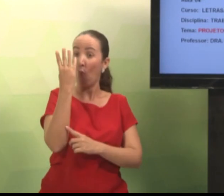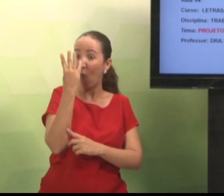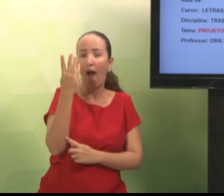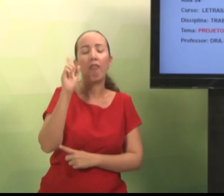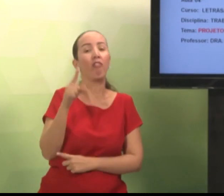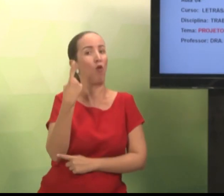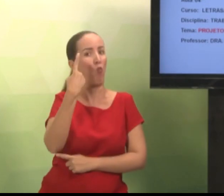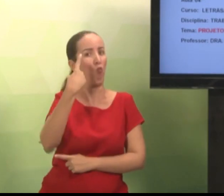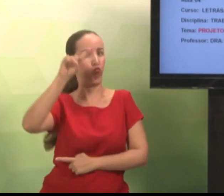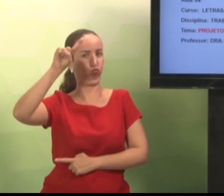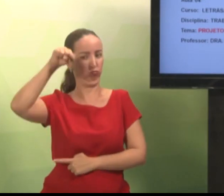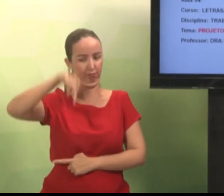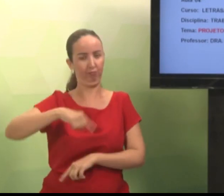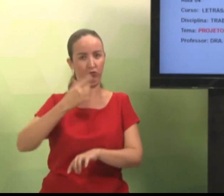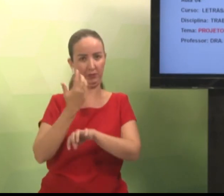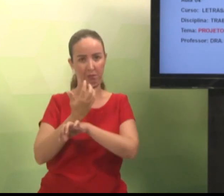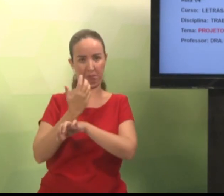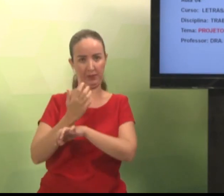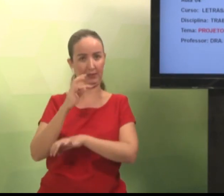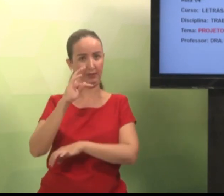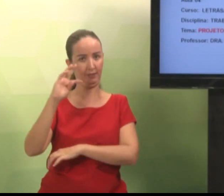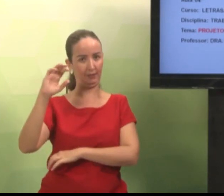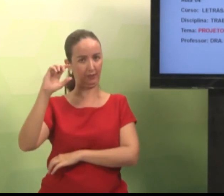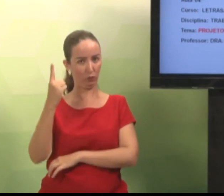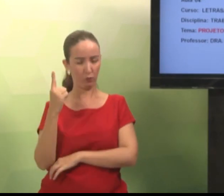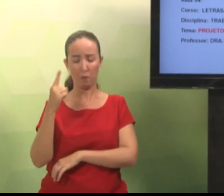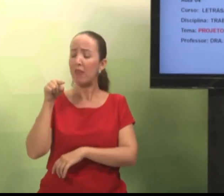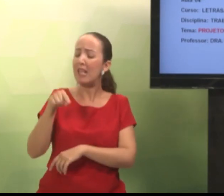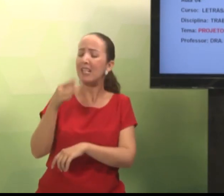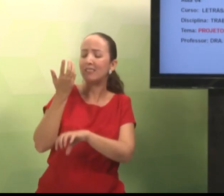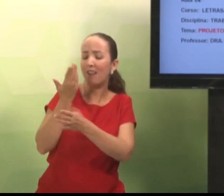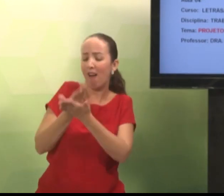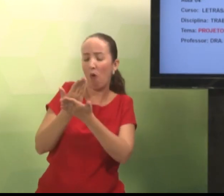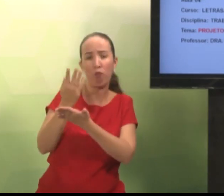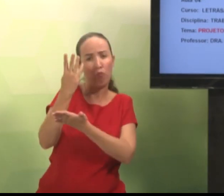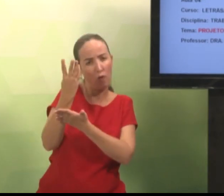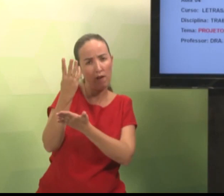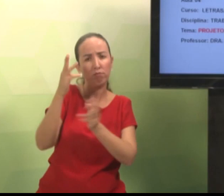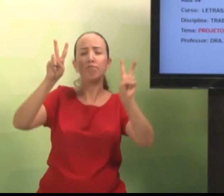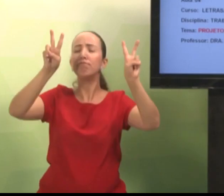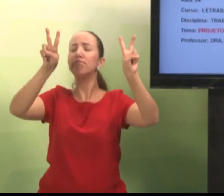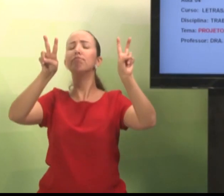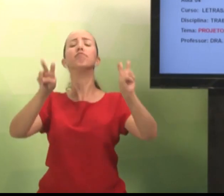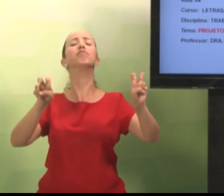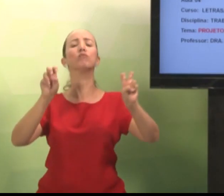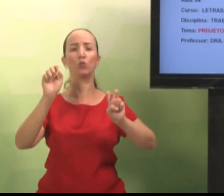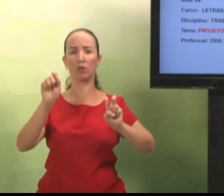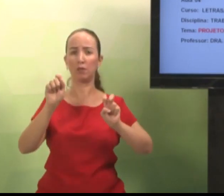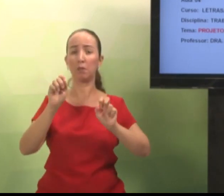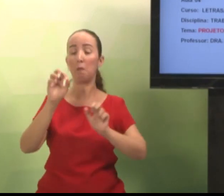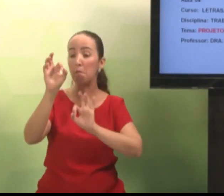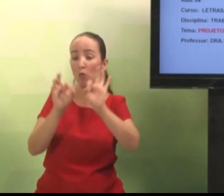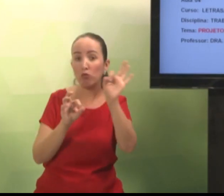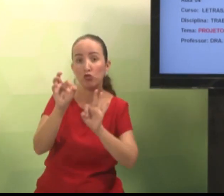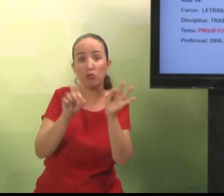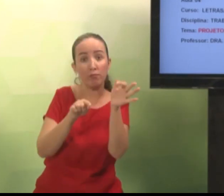nossa quarta aula, quarta e última aula dessa disciplina de TCC, onde trataremos sobre o tema